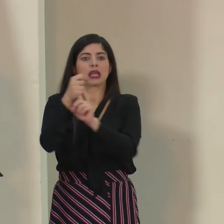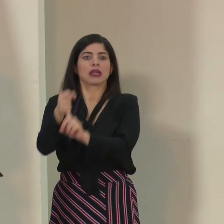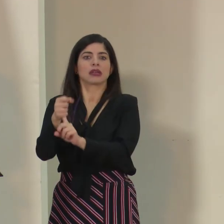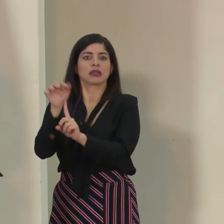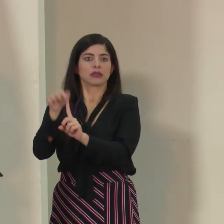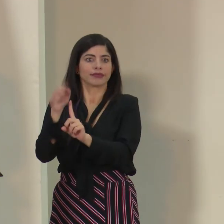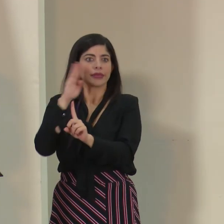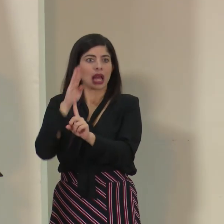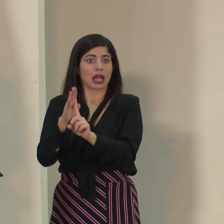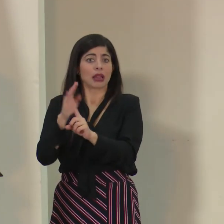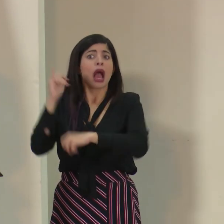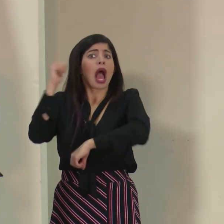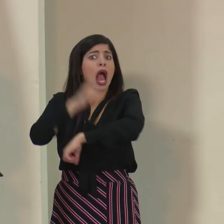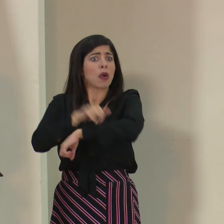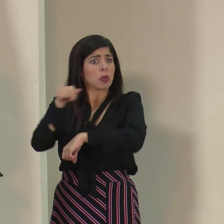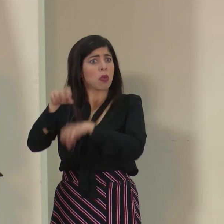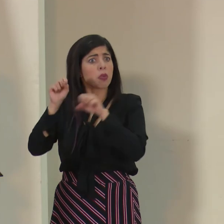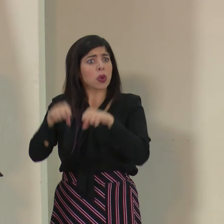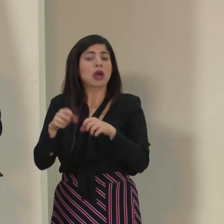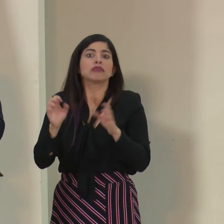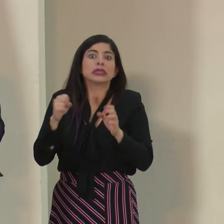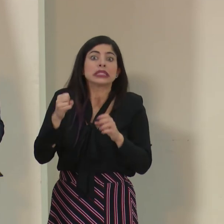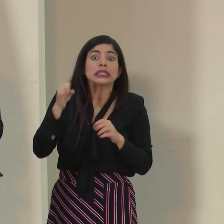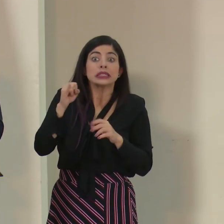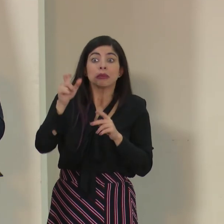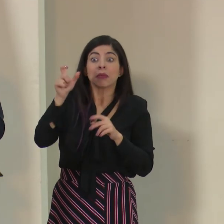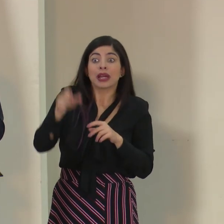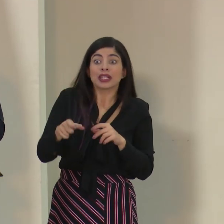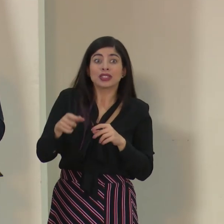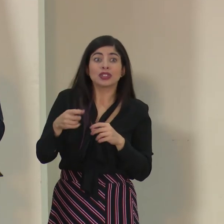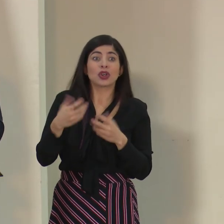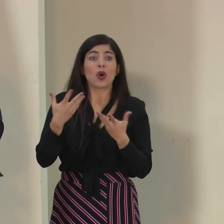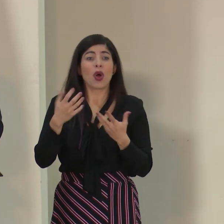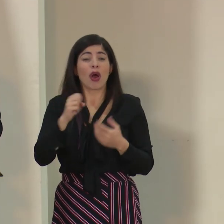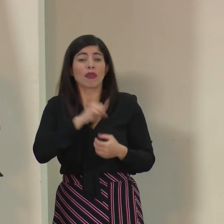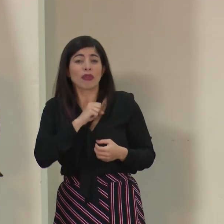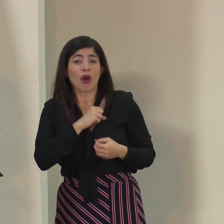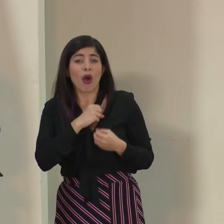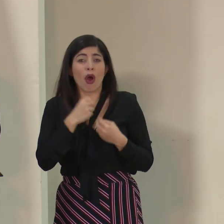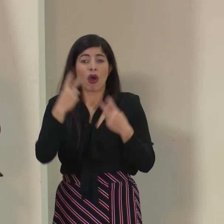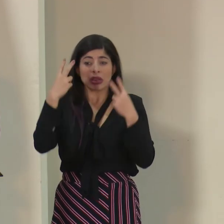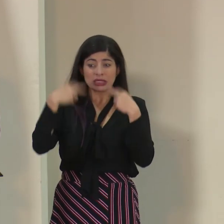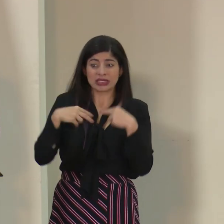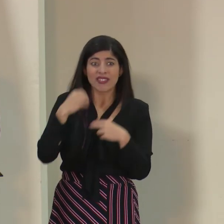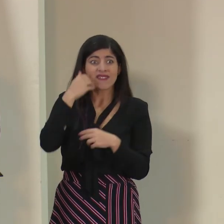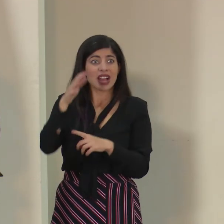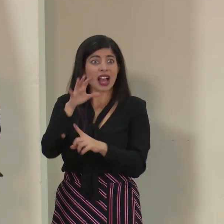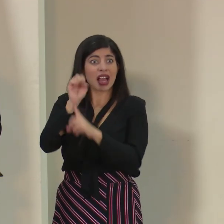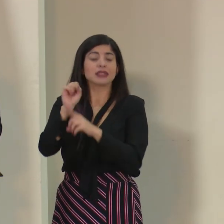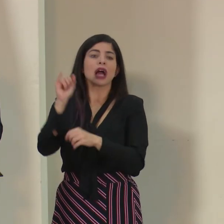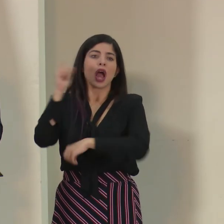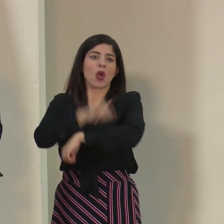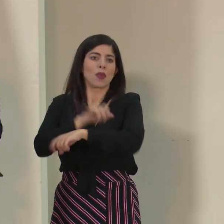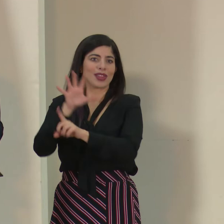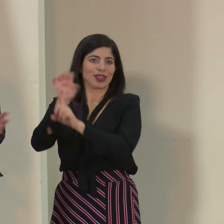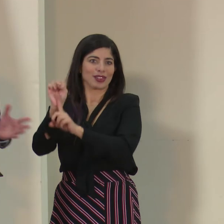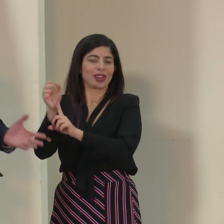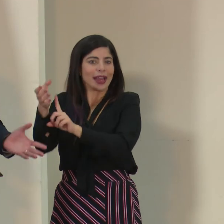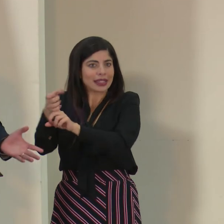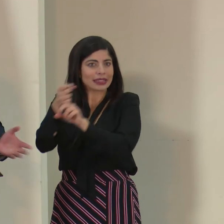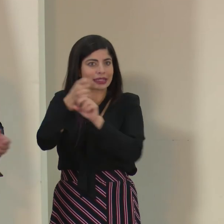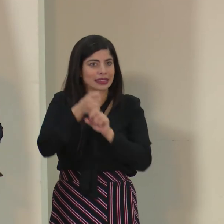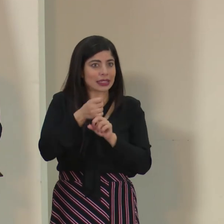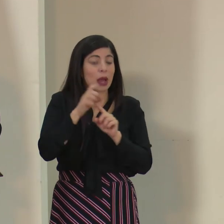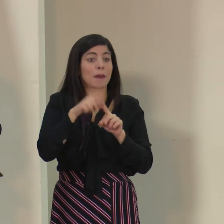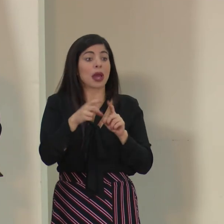perfectamente desde el aeropuerto, claro que sí. Si el caso es sintomático, si es florido, si viene con todo el cuadro, se puede captar desde el aeropuerto, pero si no, se